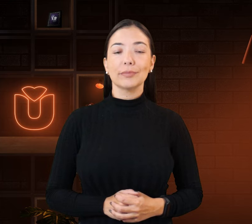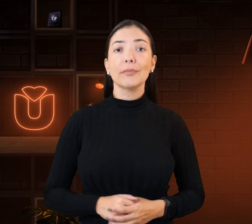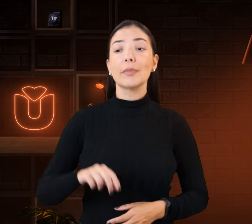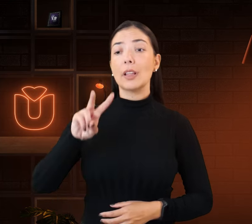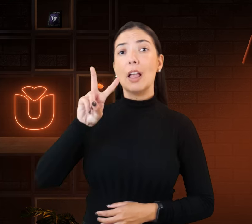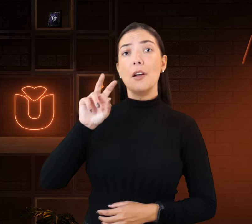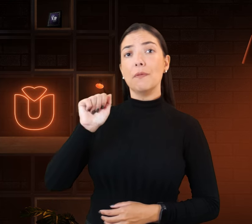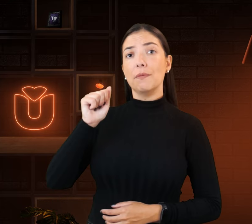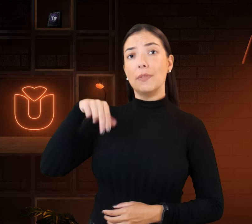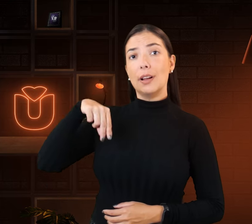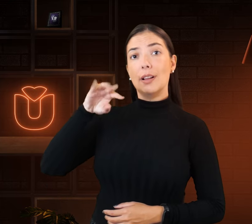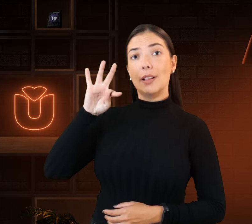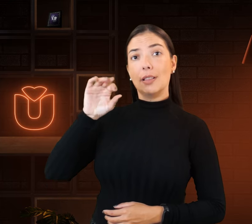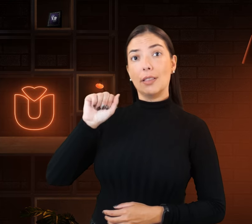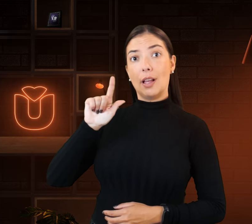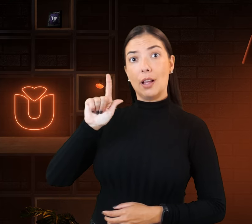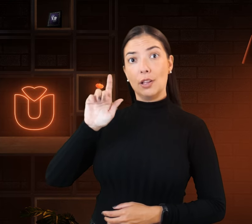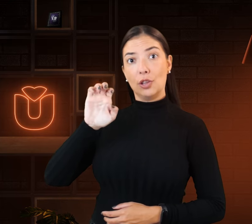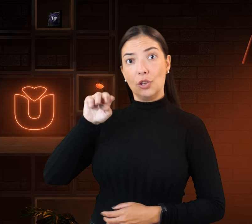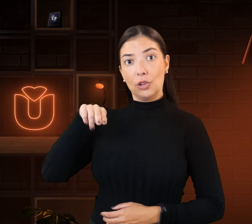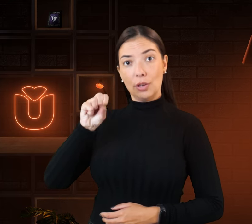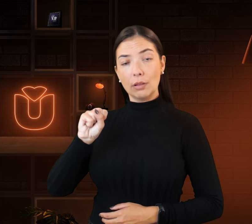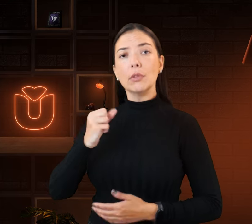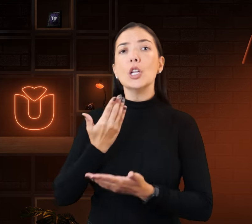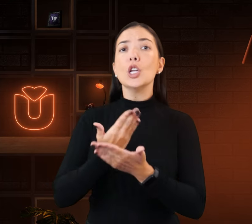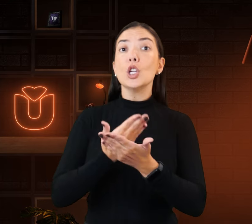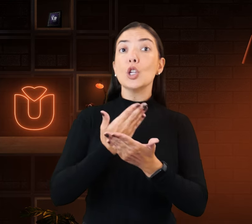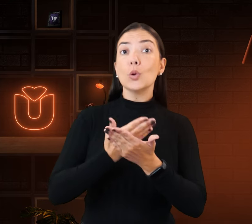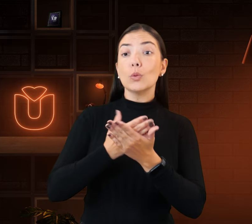Vantagens de estudar à distância.